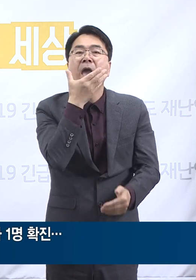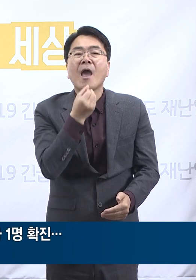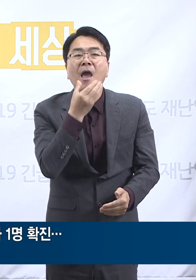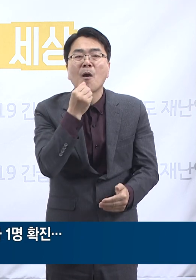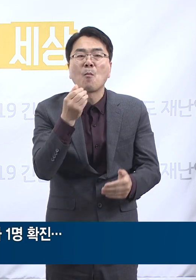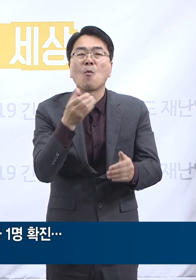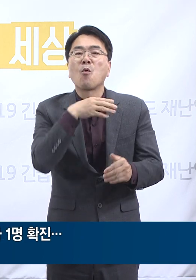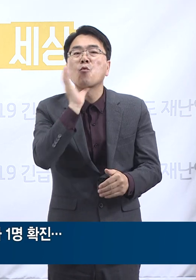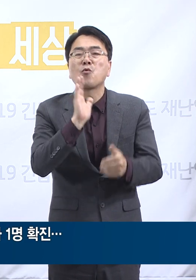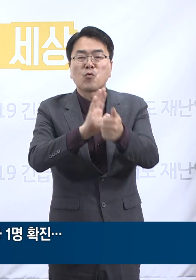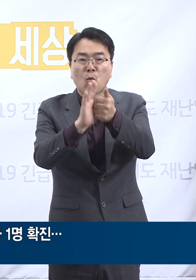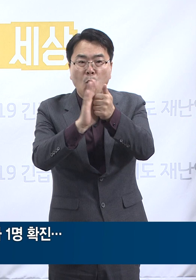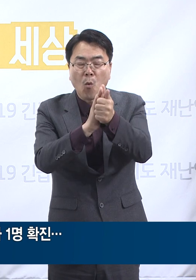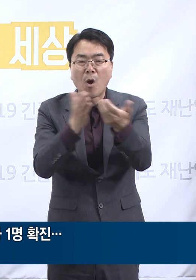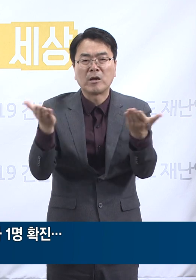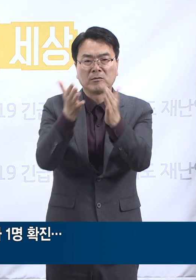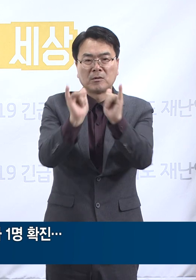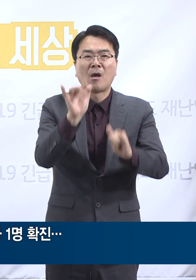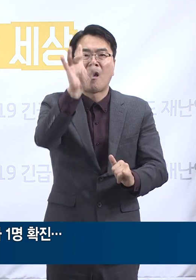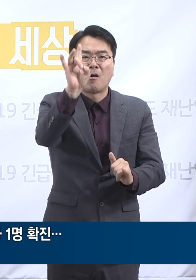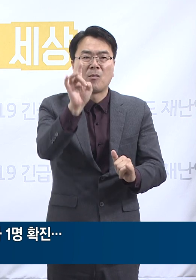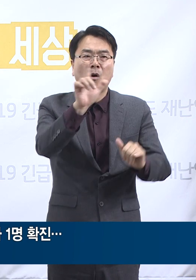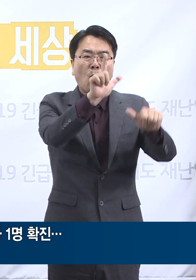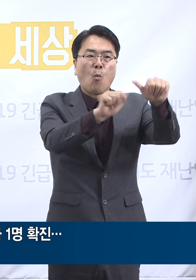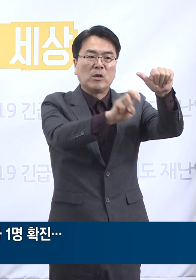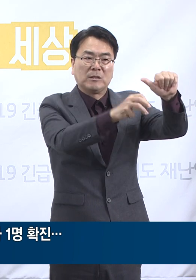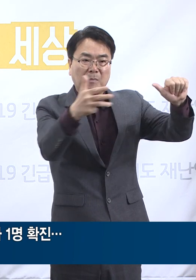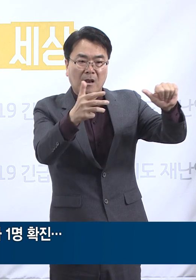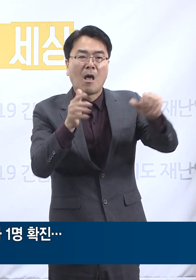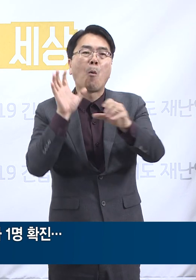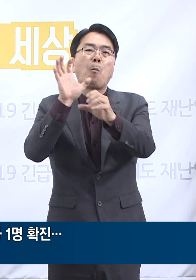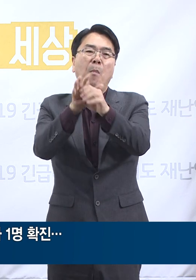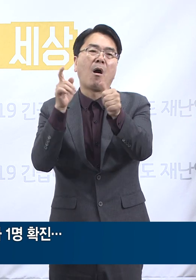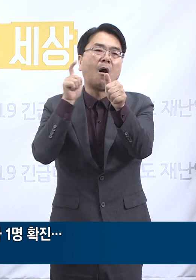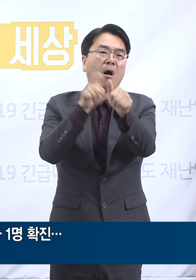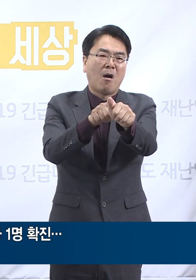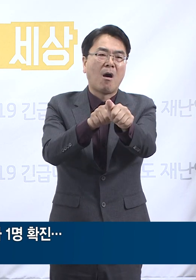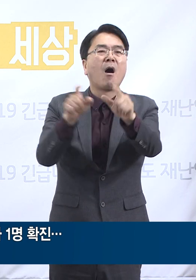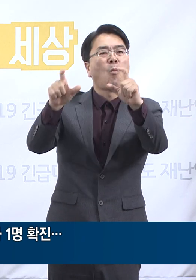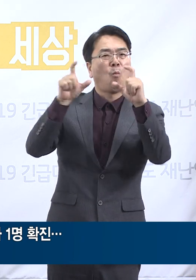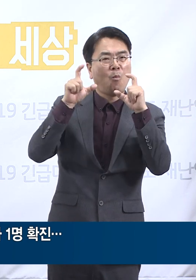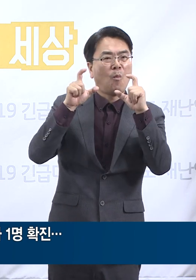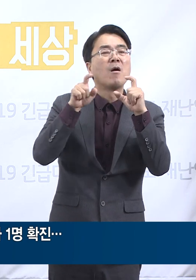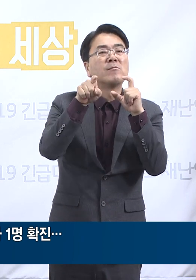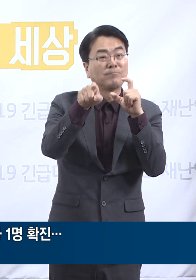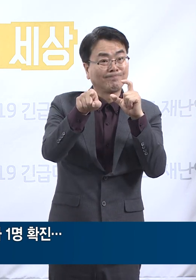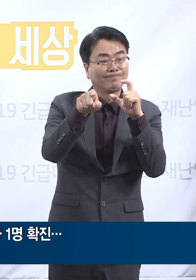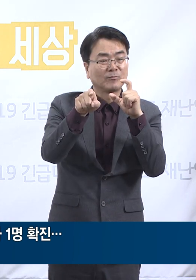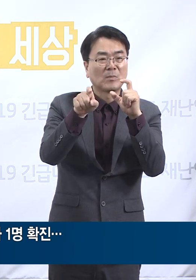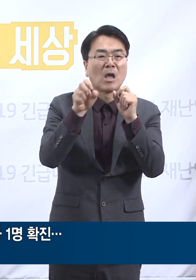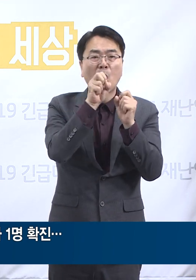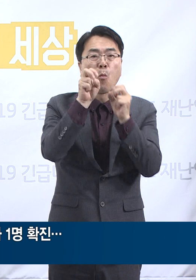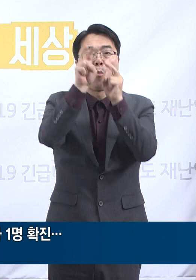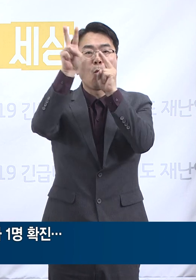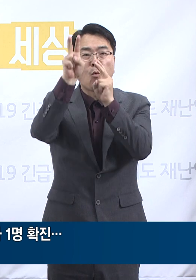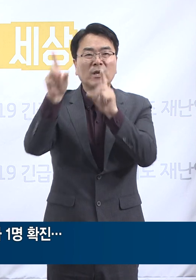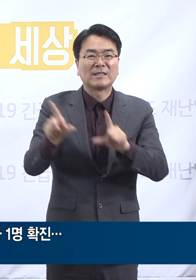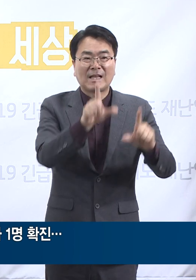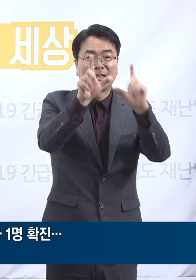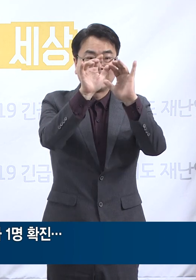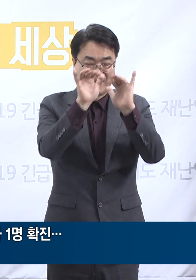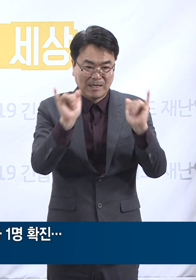요양원의 요양보호사 1명이 5월 28일 확진되었습니다. 확진자는 용인시 처인구에 거주하는 70세 여성으로